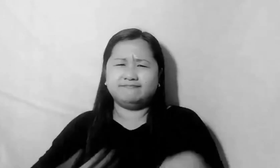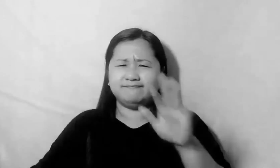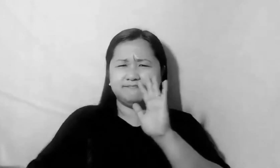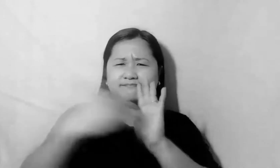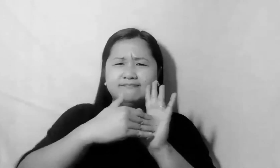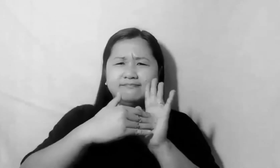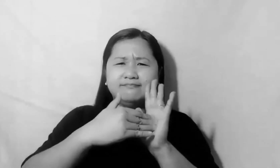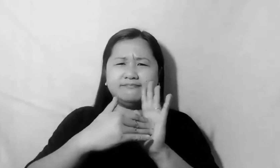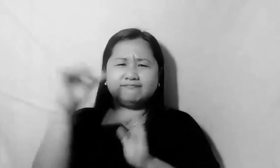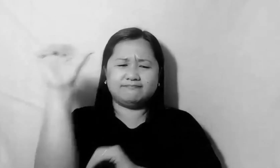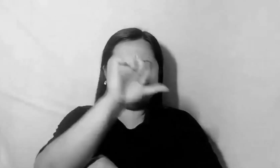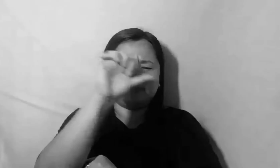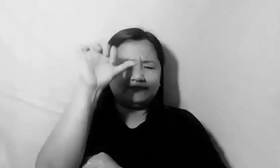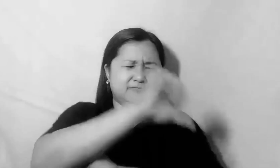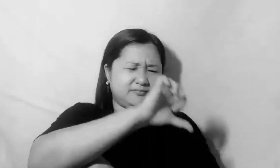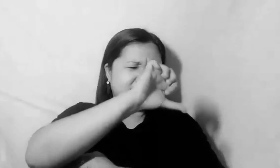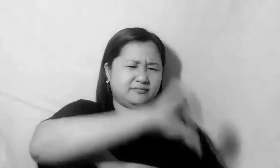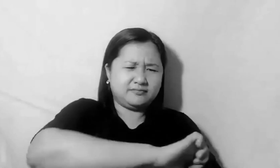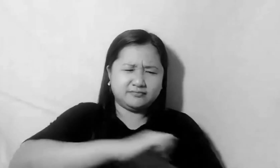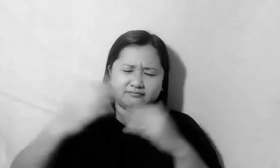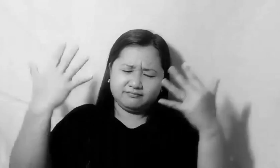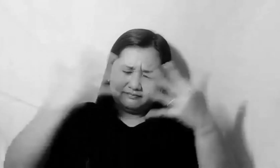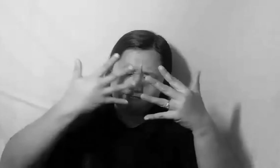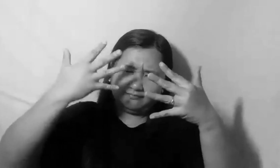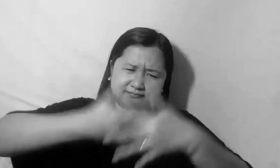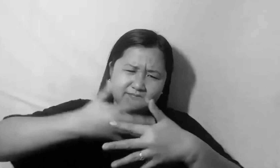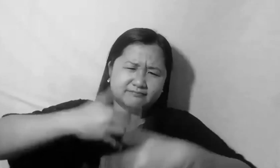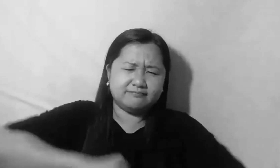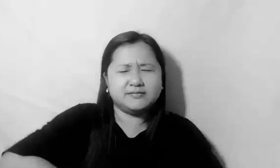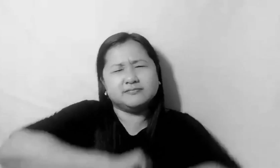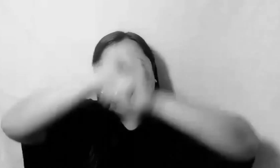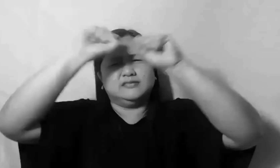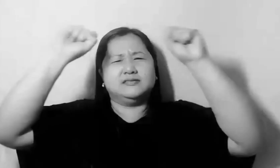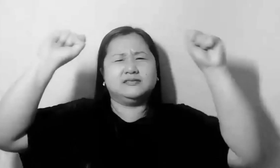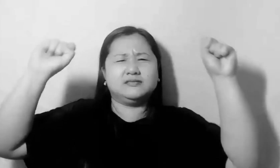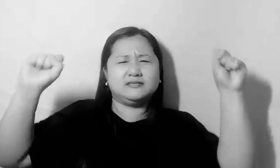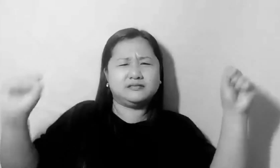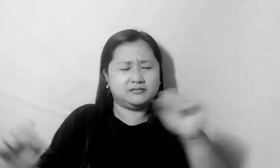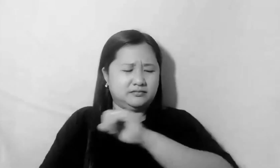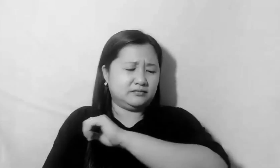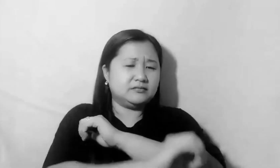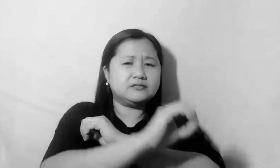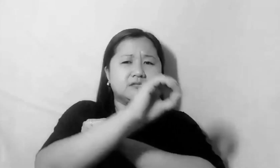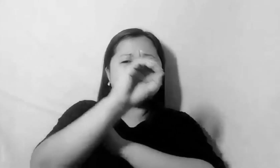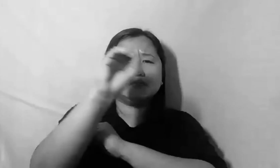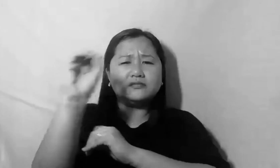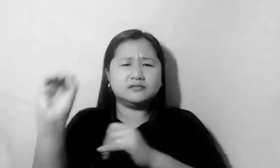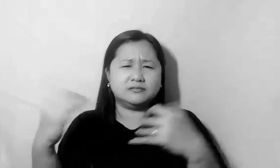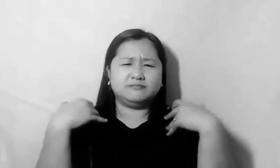ay mag-aala Diyo ba'y